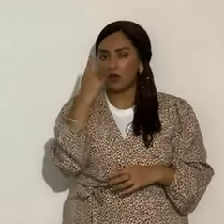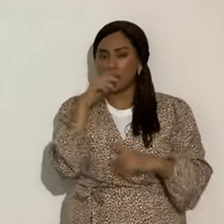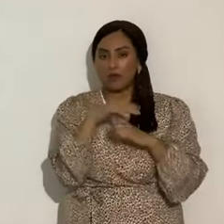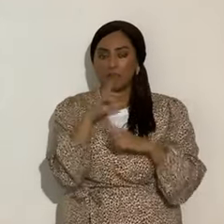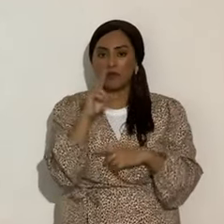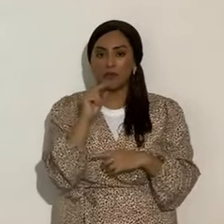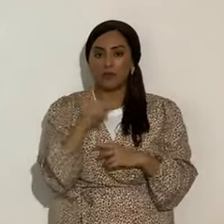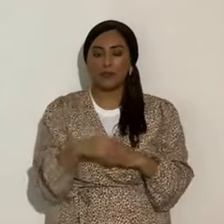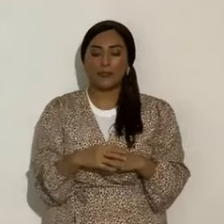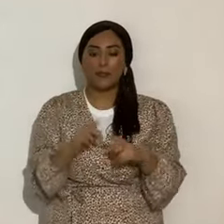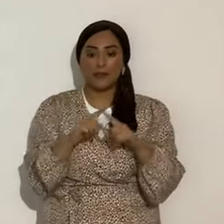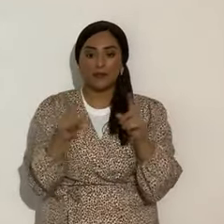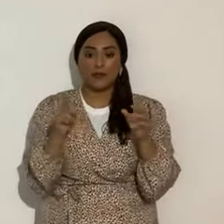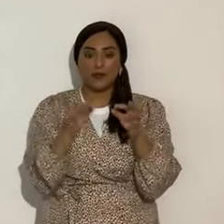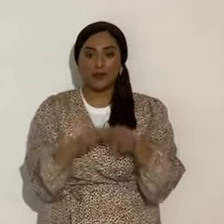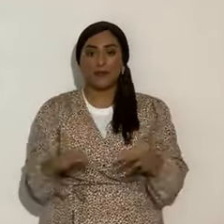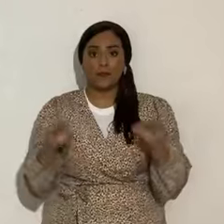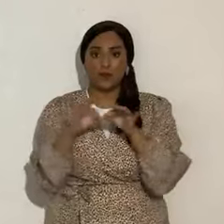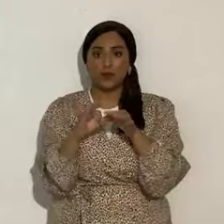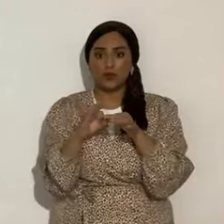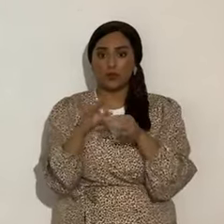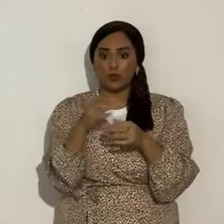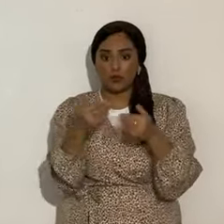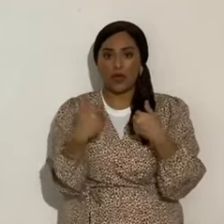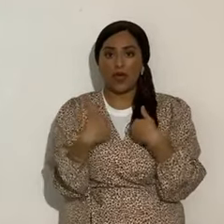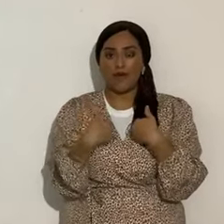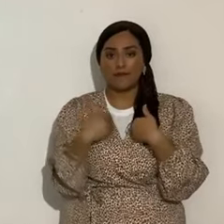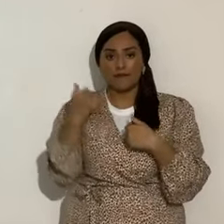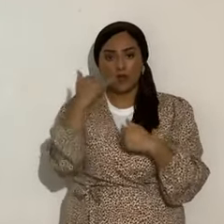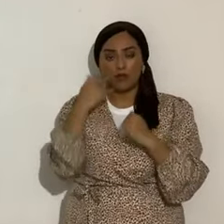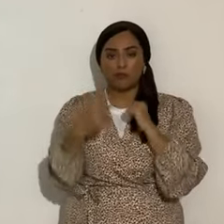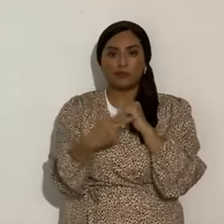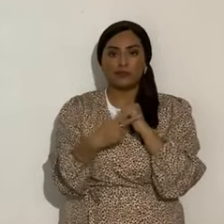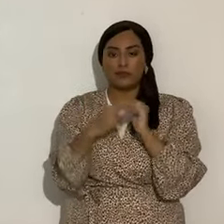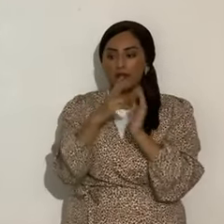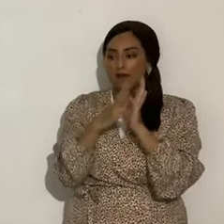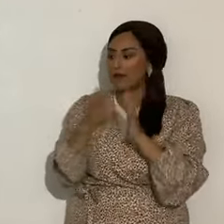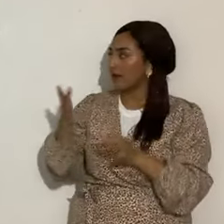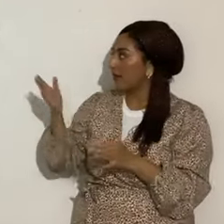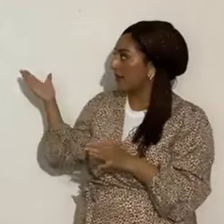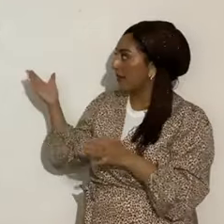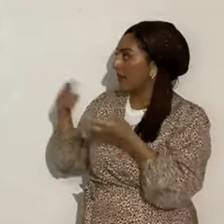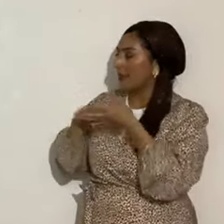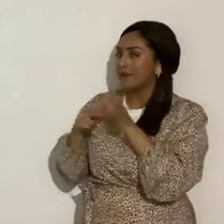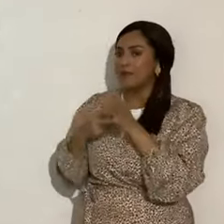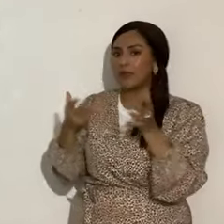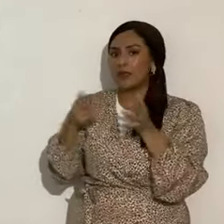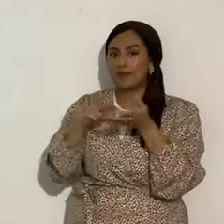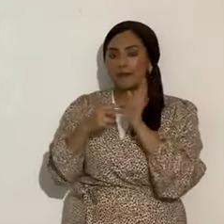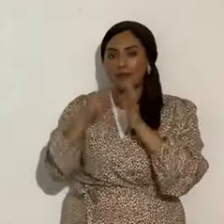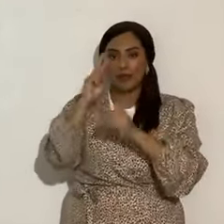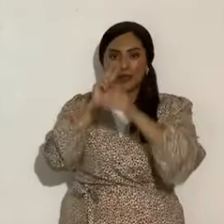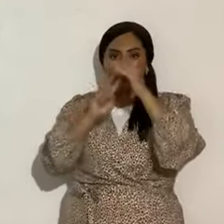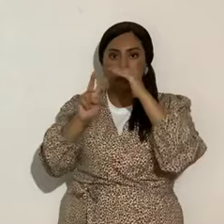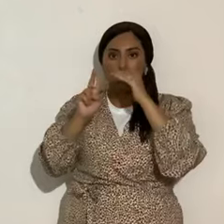no, ese material vale oro, porque representan las profecías de nuestro gran Señor Yahshua Mashiach.